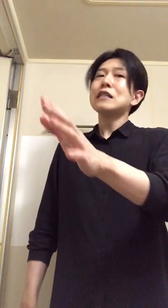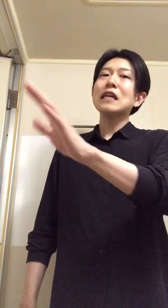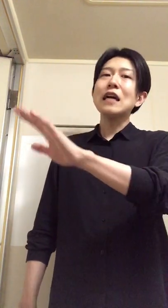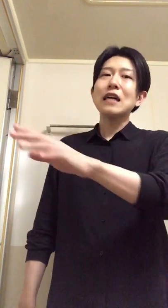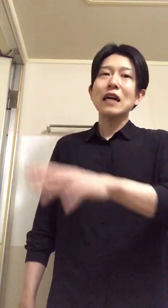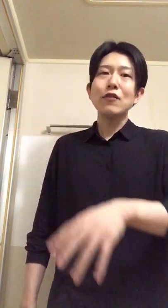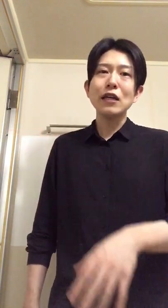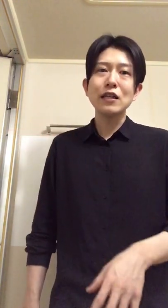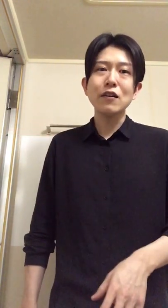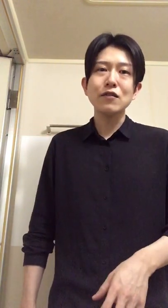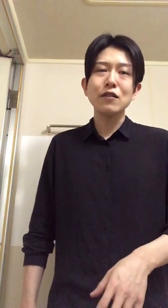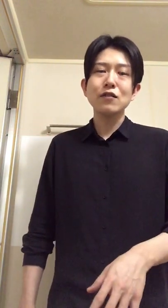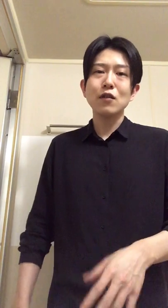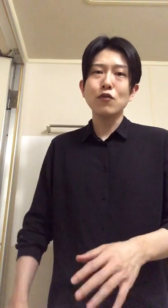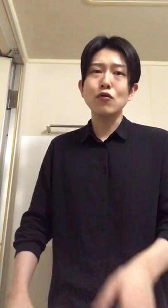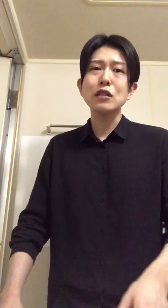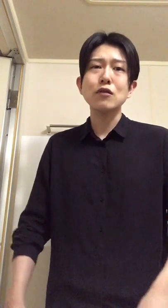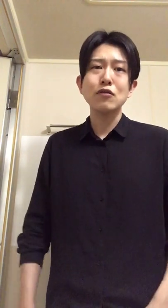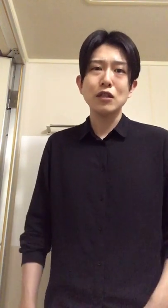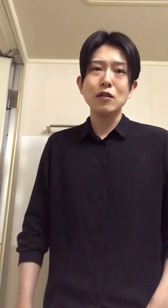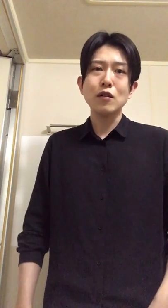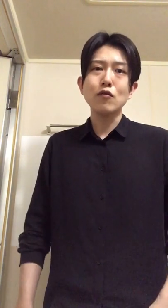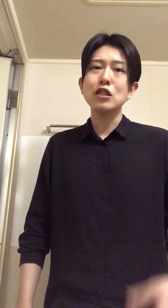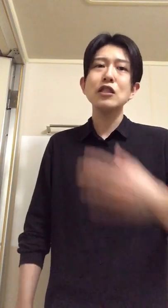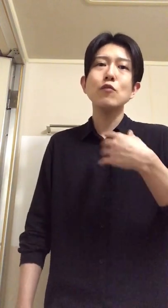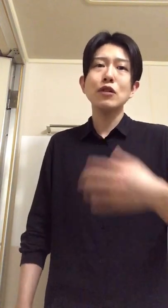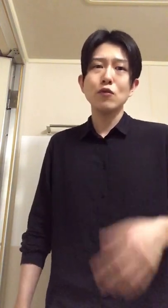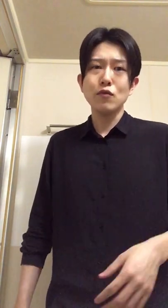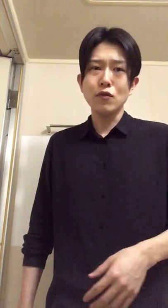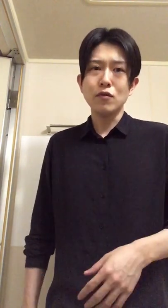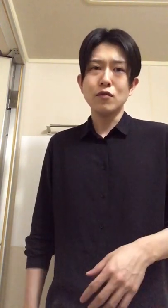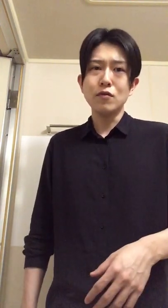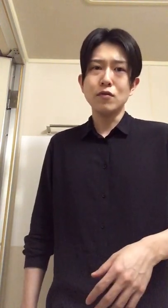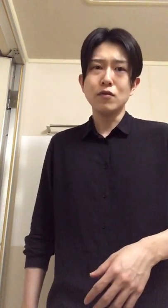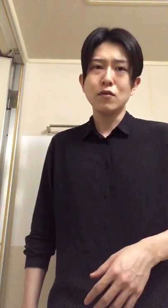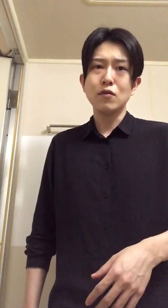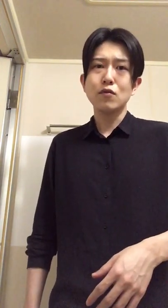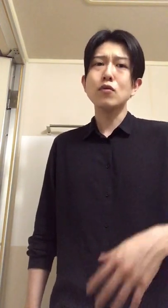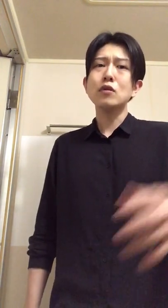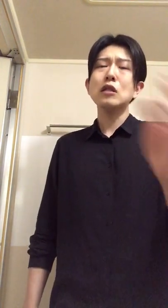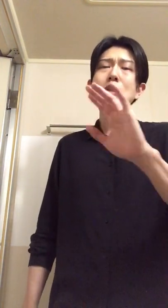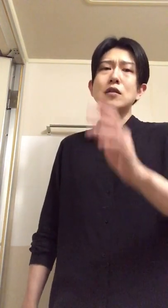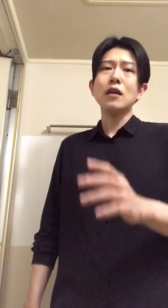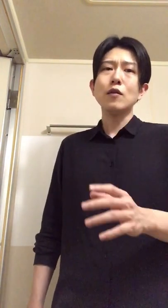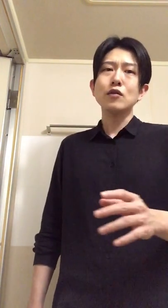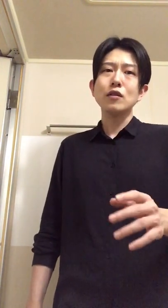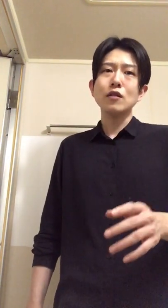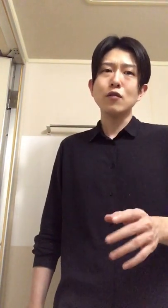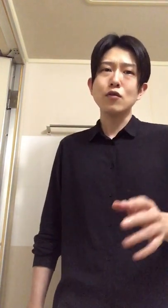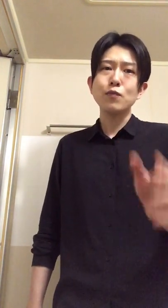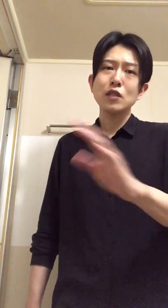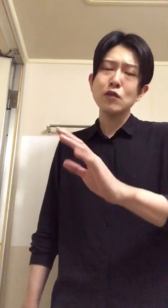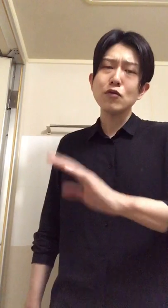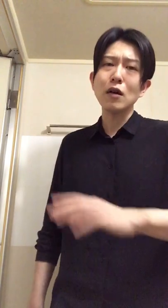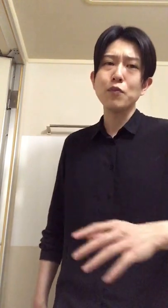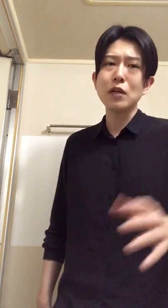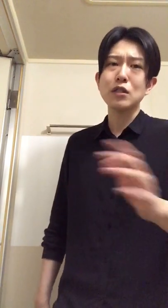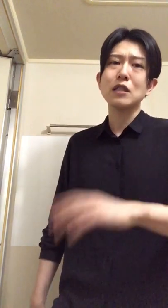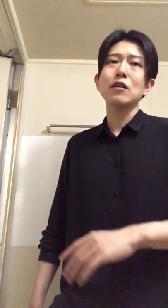世界から核兵器なくなるんだったらもう土下座するし俺死んでもいいと思うようんもう全然ないあの死ぬとはプライドは違う